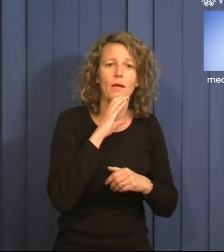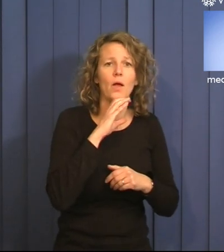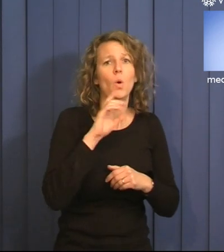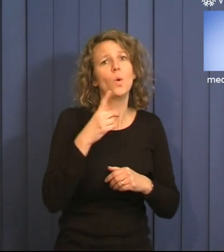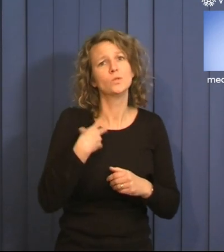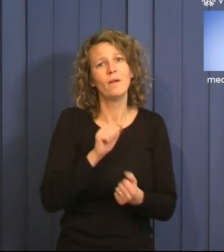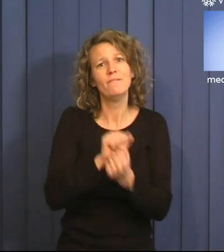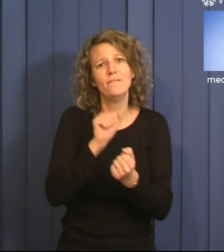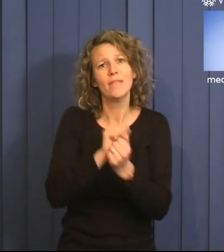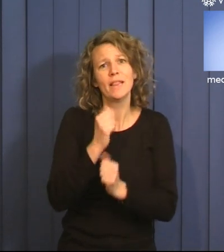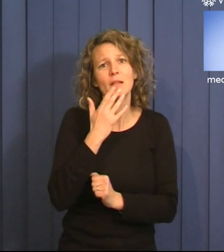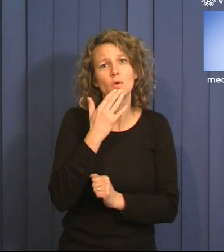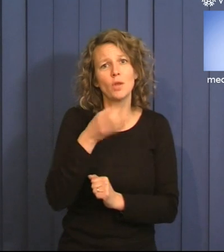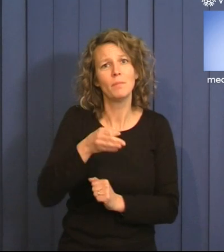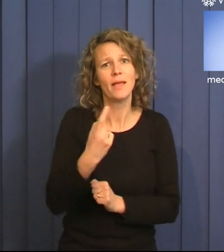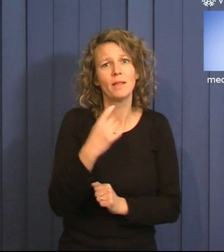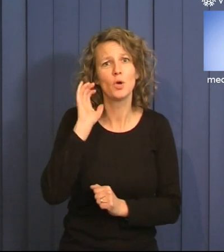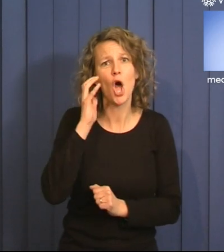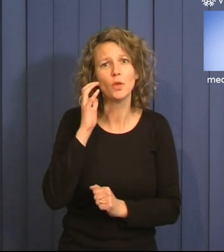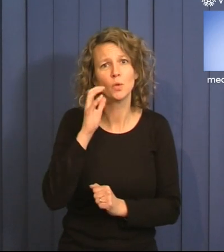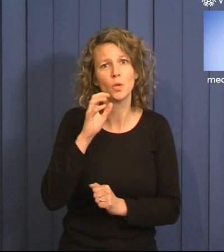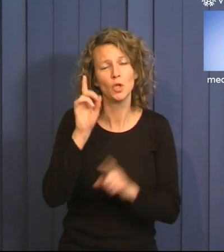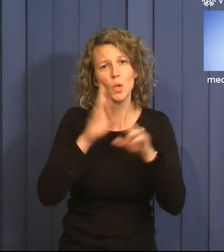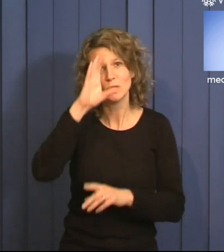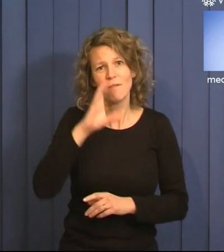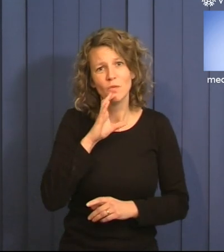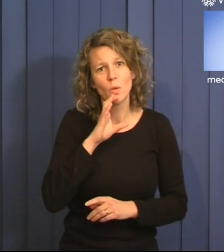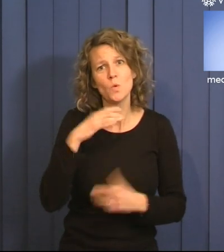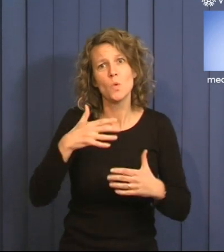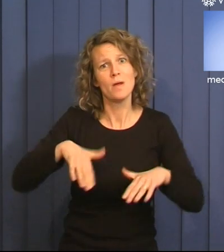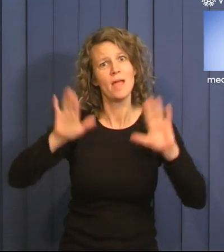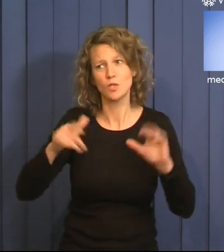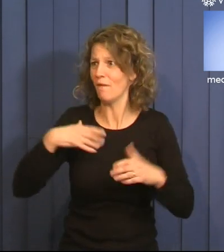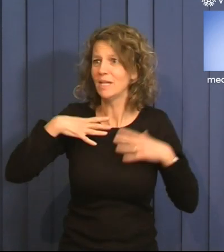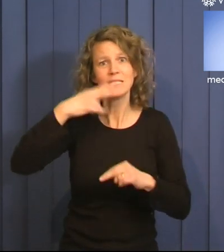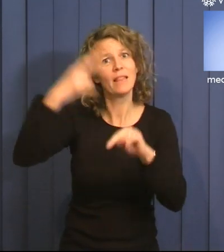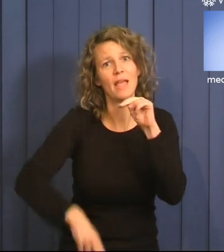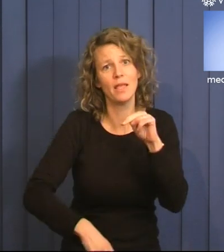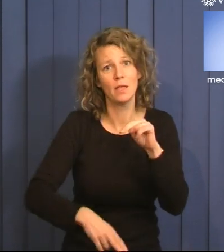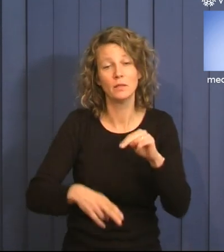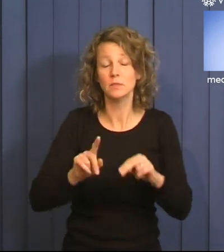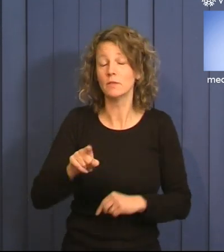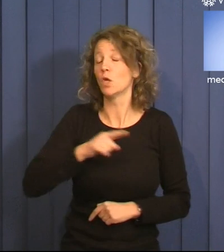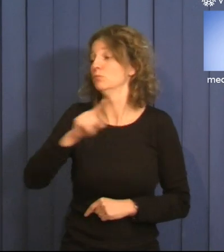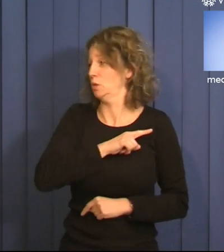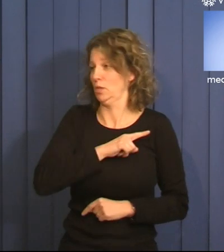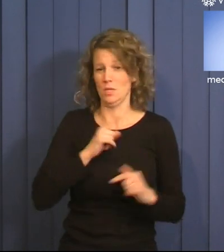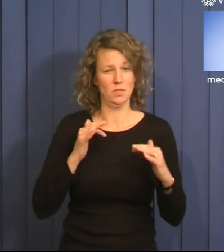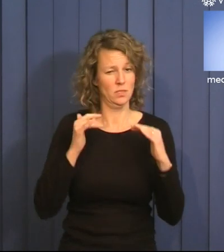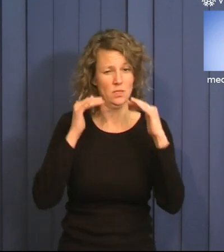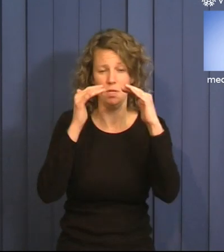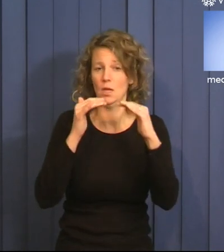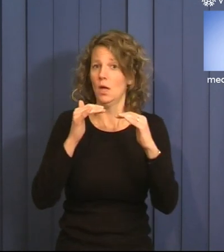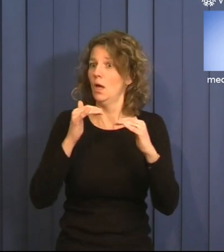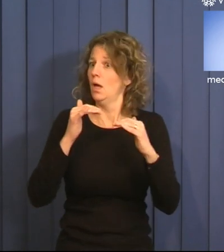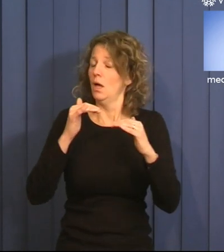som jag bara inte kunde tacka nej till. Allt känns för mycket. Jag vet inte om jag kommer fixa det här. Det tåras ögonen